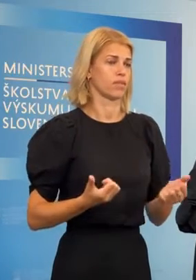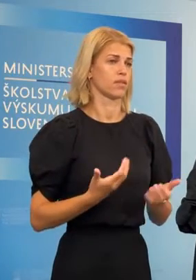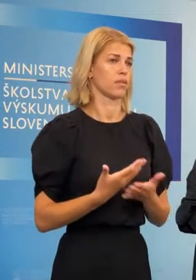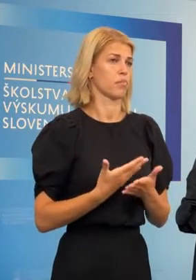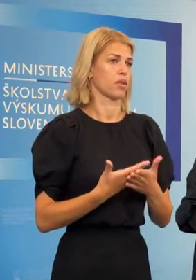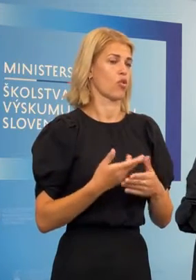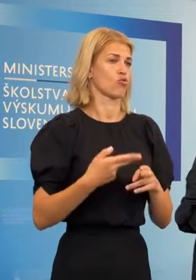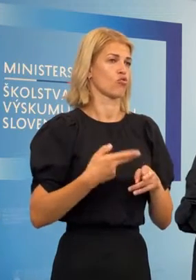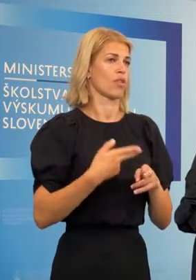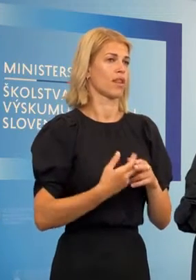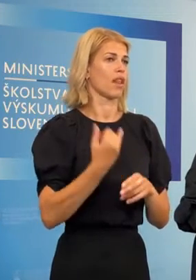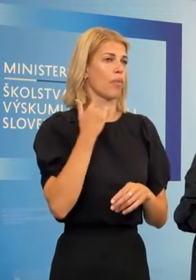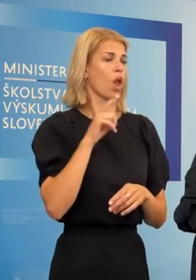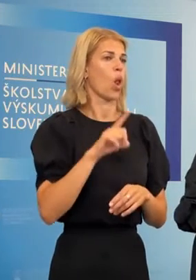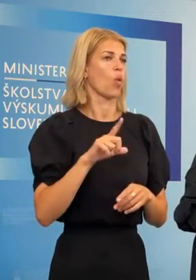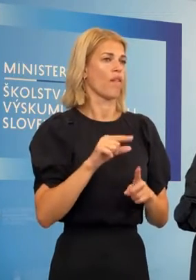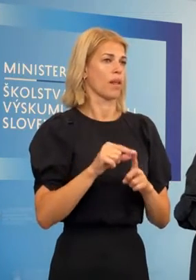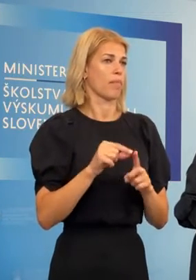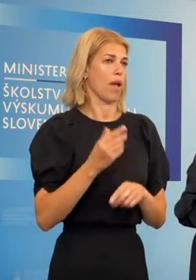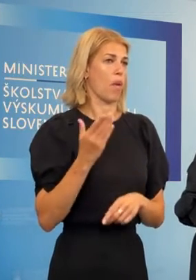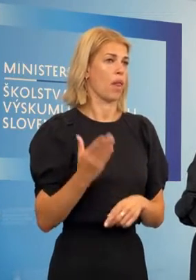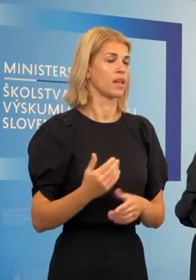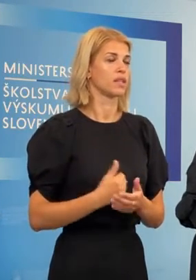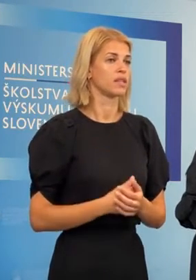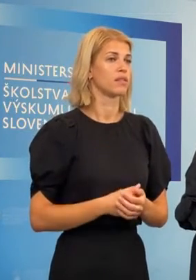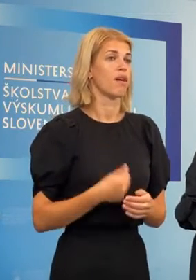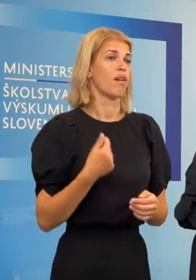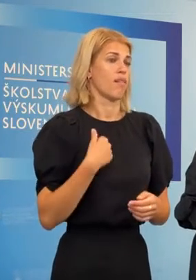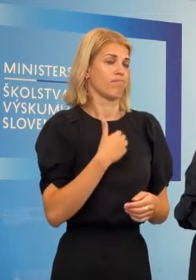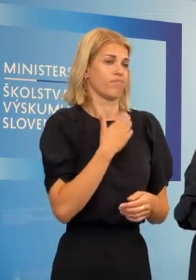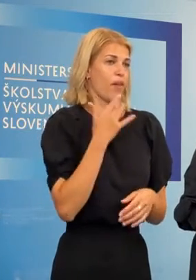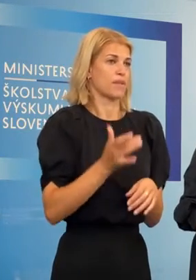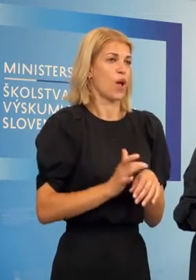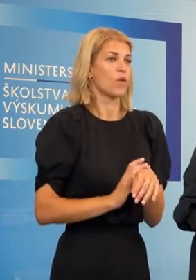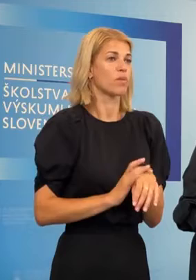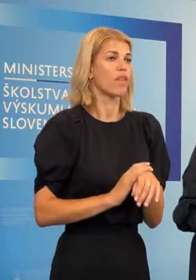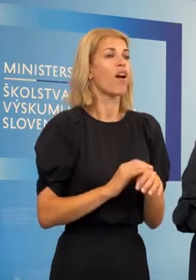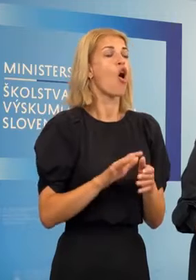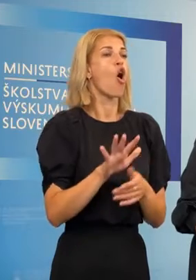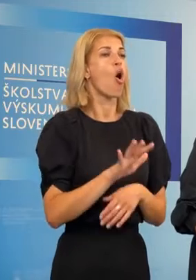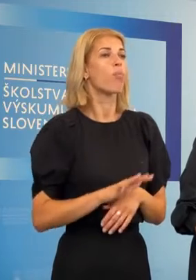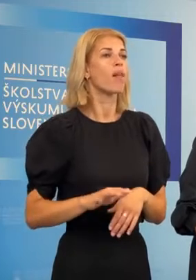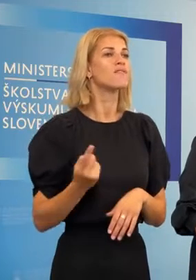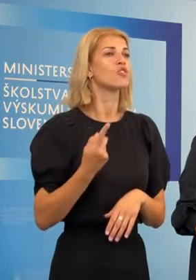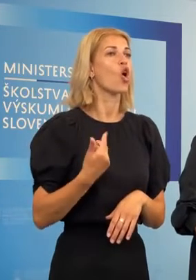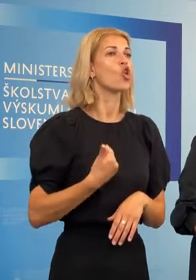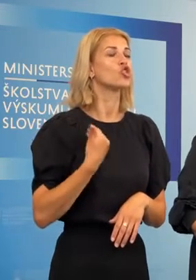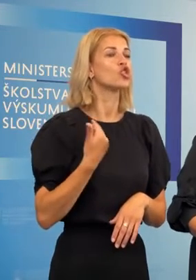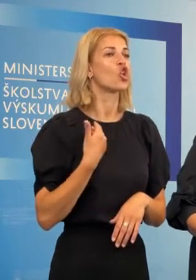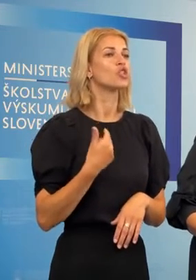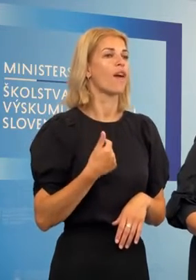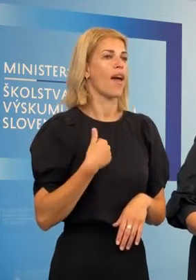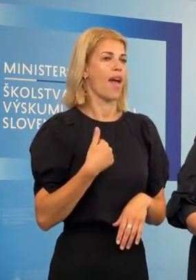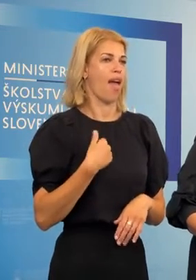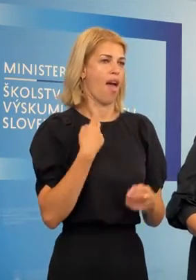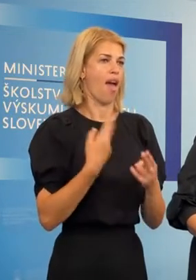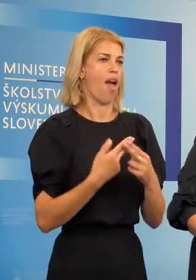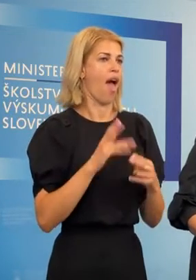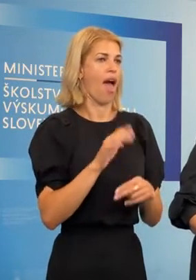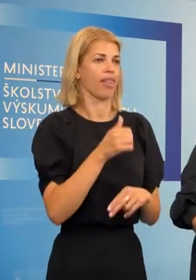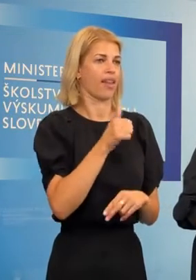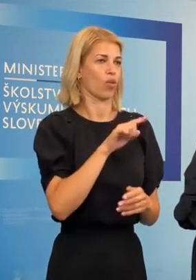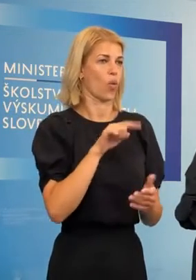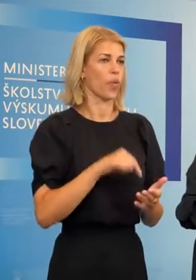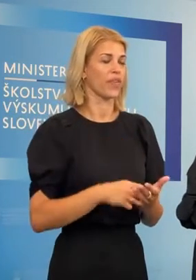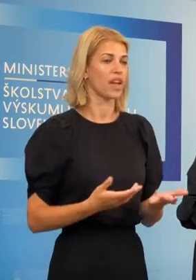kolegu štátna otávnika Ľudovita Pavlisa. Čiže ja sa veľmi ospredlím, že v oblasti vysokého školstva vám zrejme nezodpoviem ani jednu